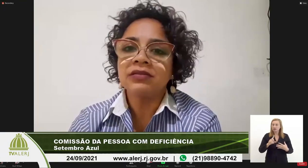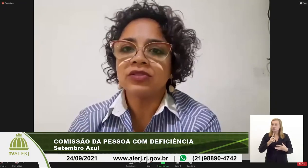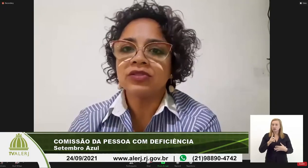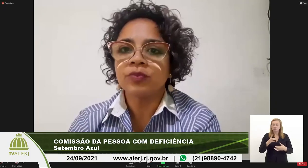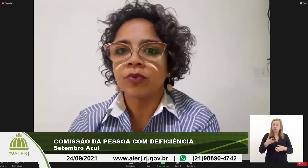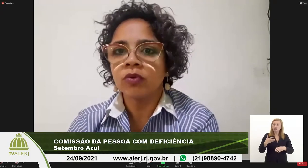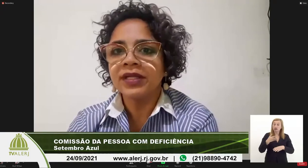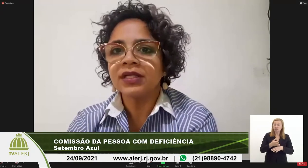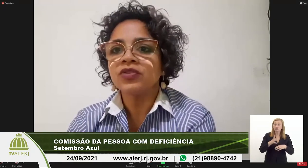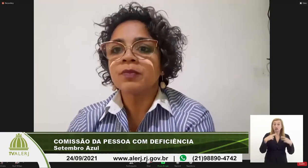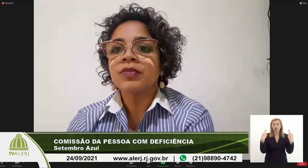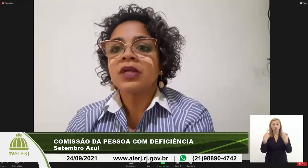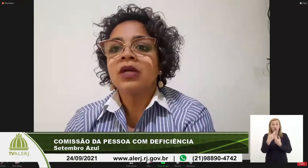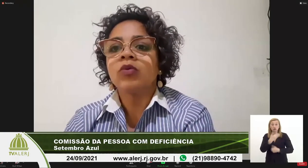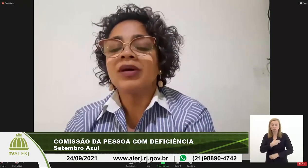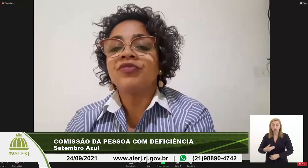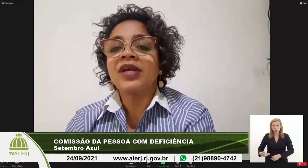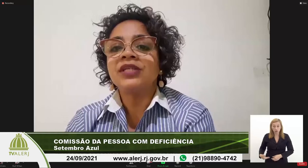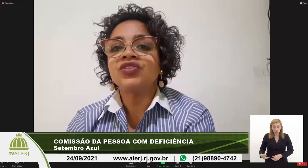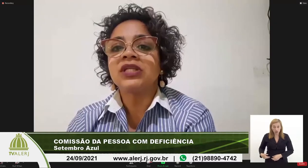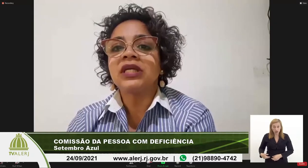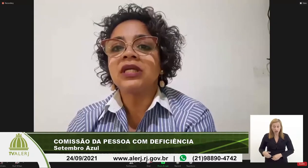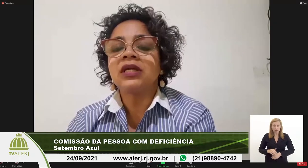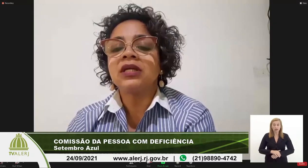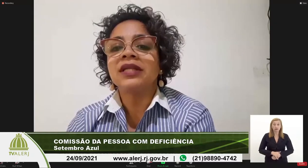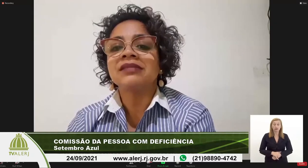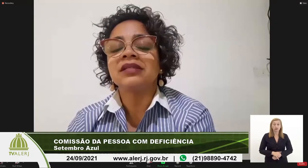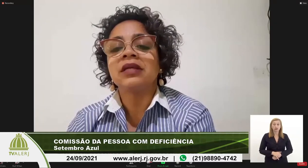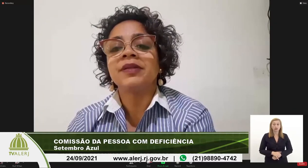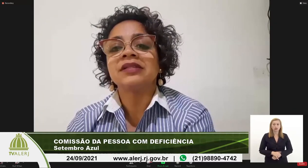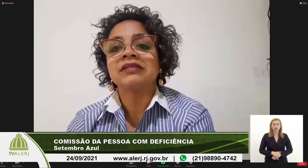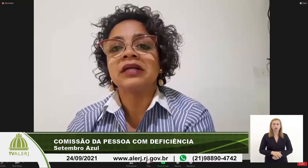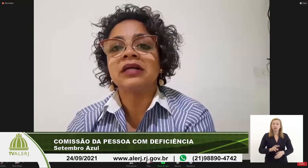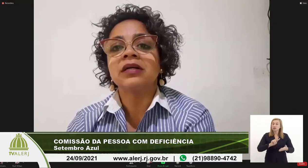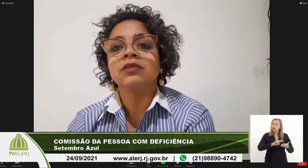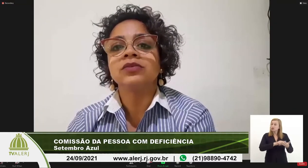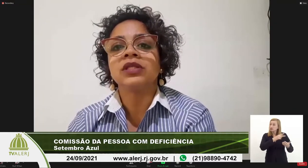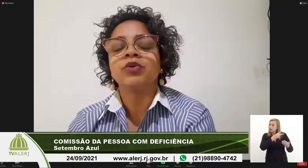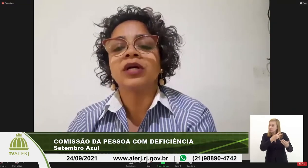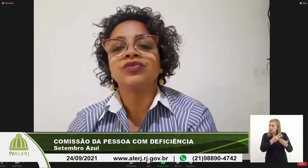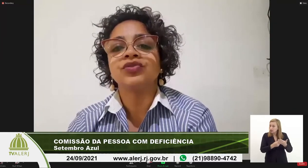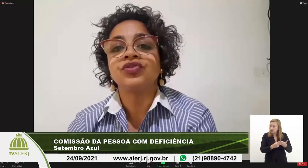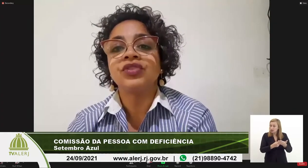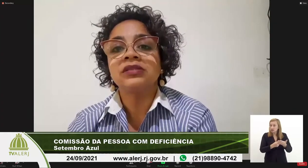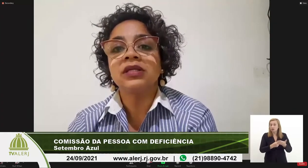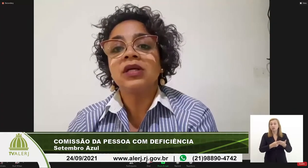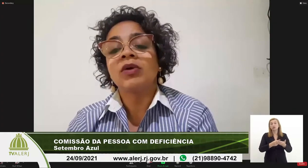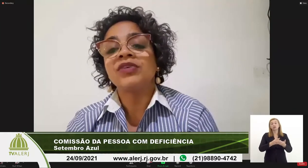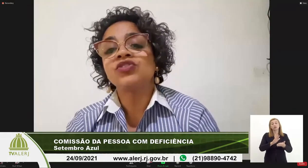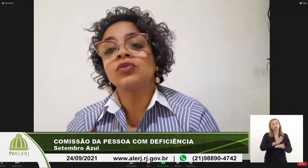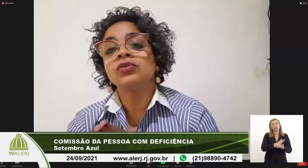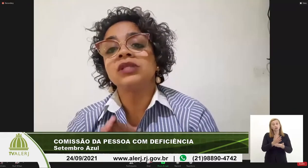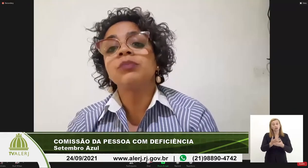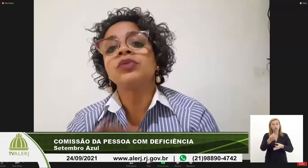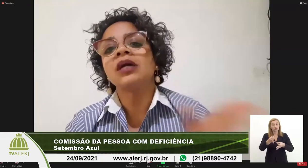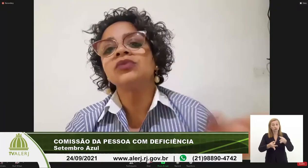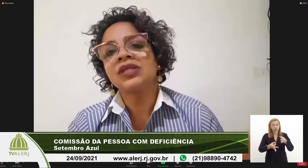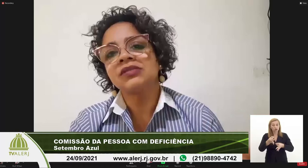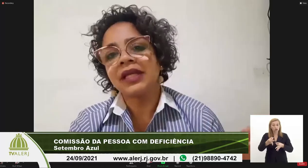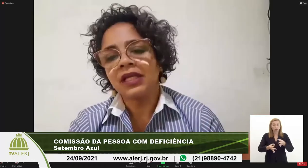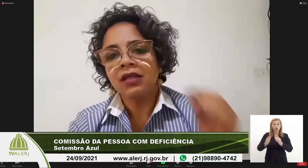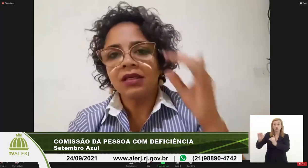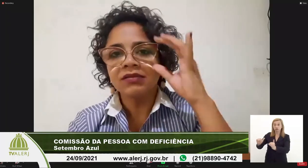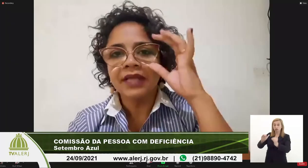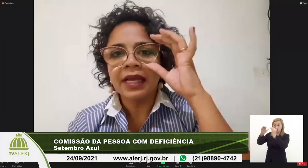audiências públicas uma vez que nessa interpretação no tribunal de justiça uma vez que o tribunal